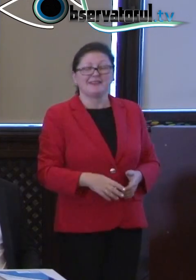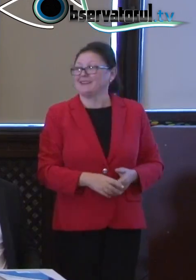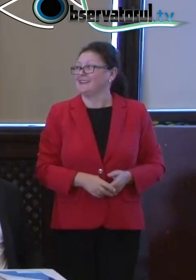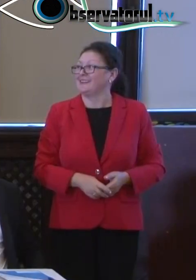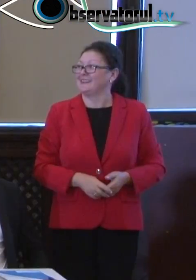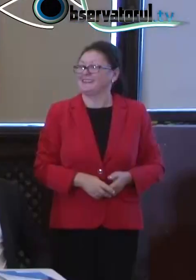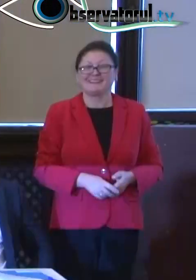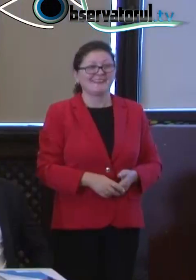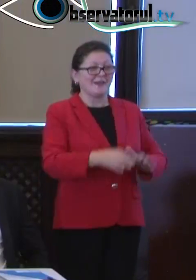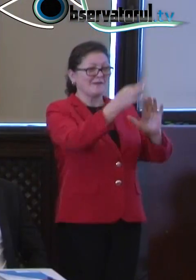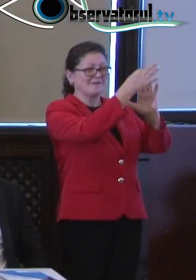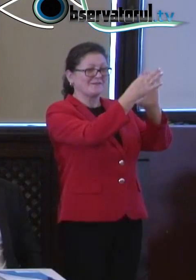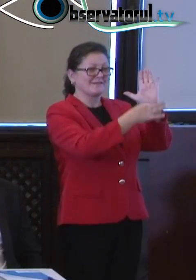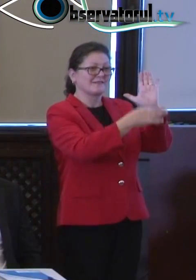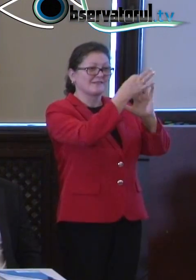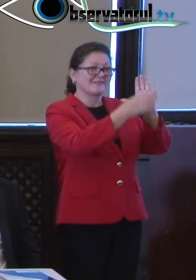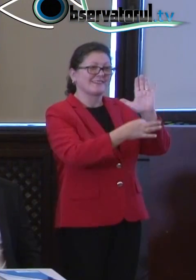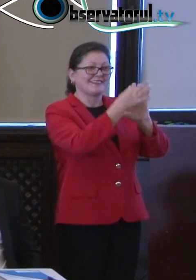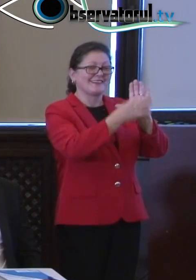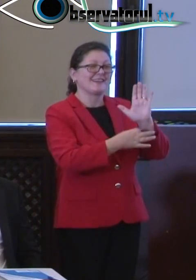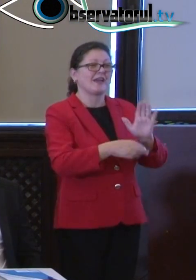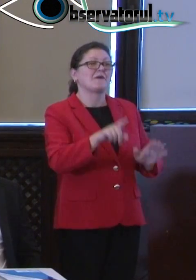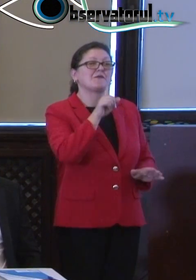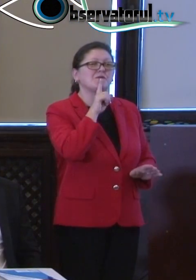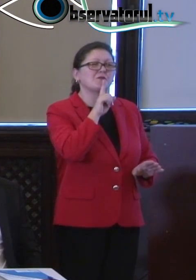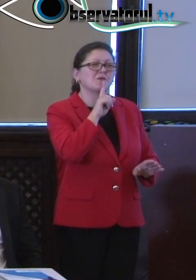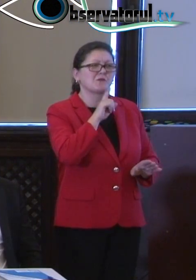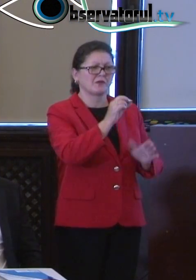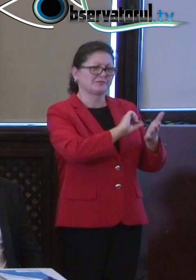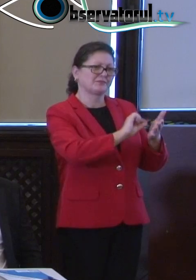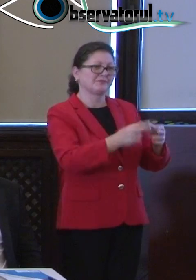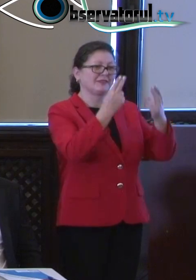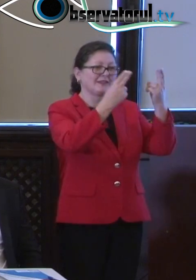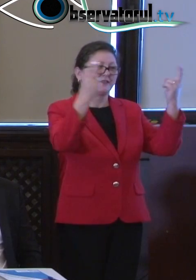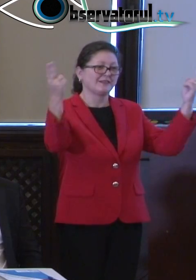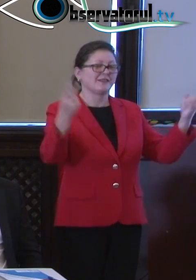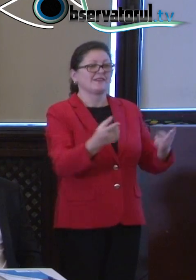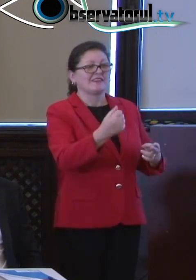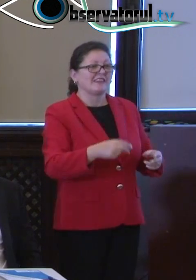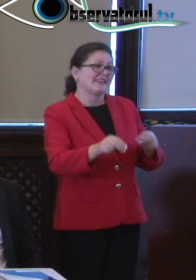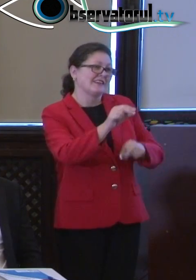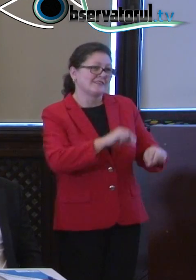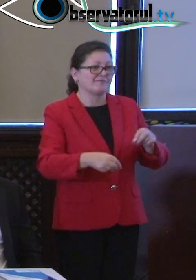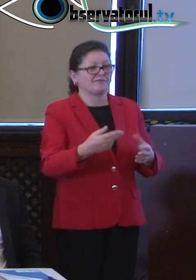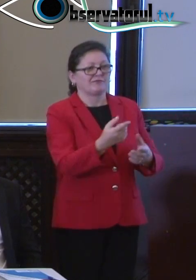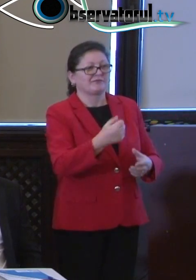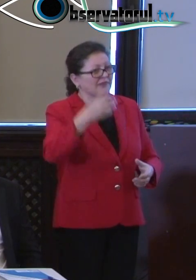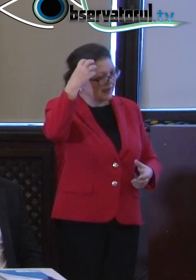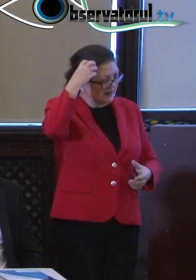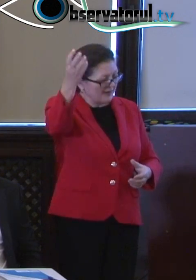faptul că pe agenda figurau nume importante din societate civilă, din guvern,